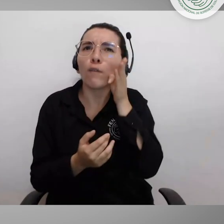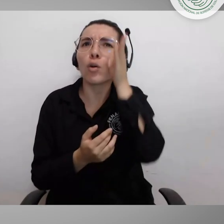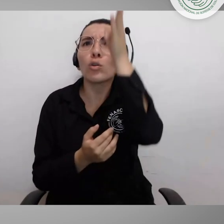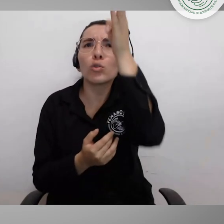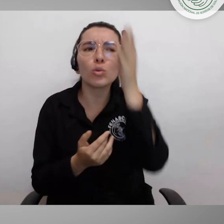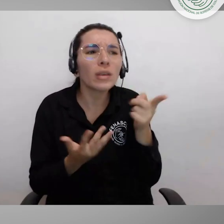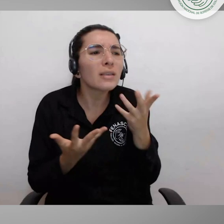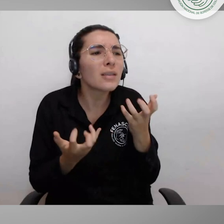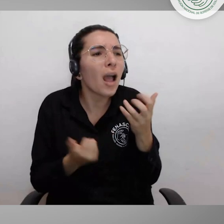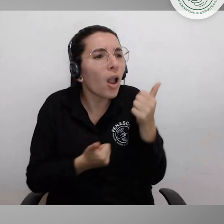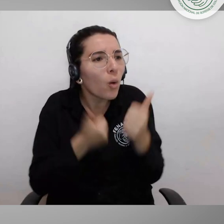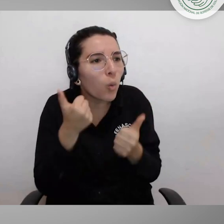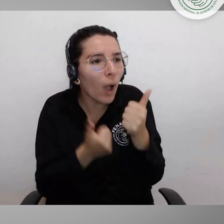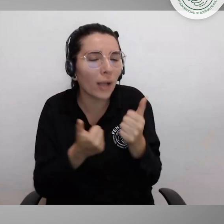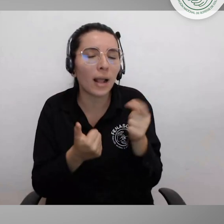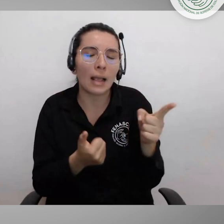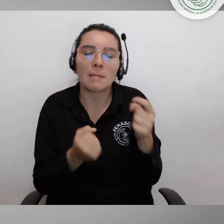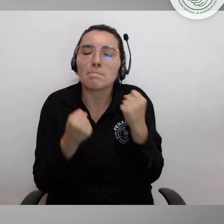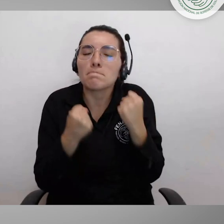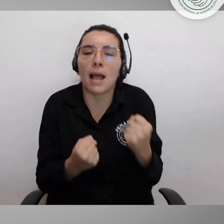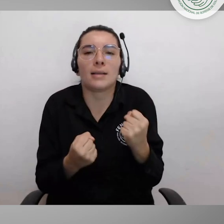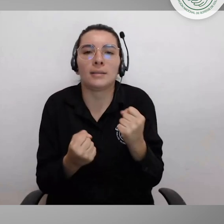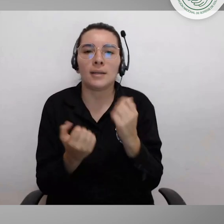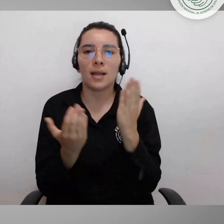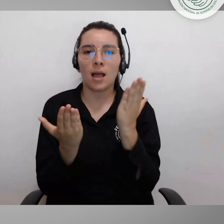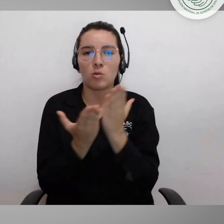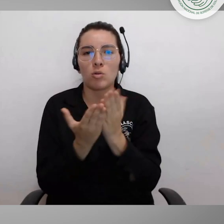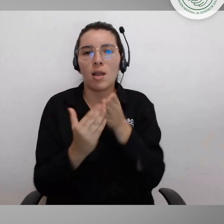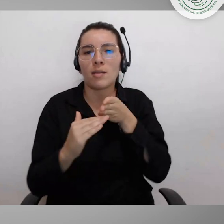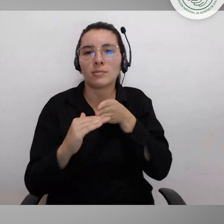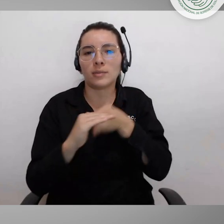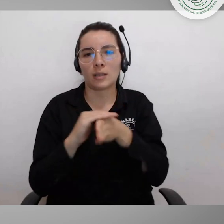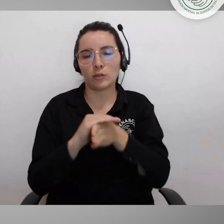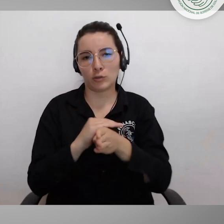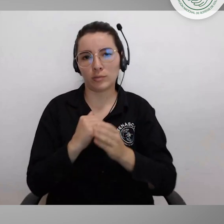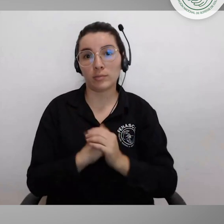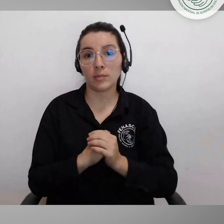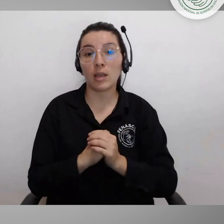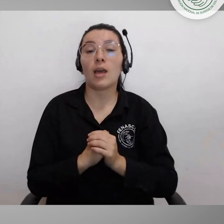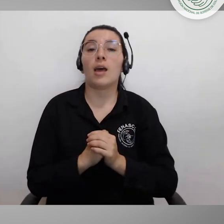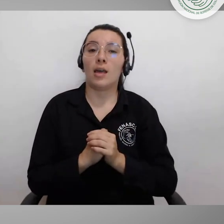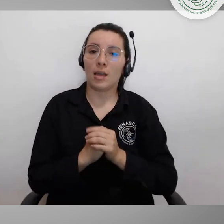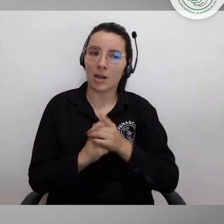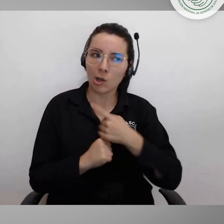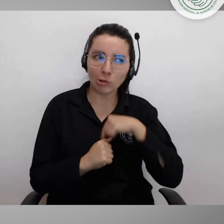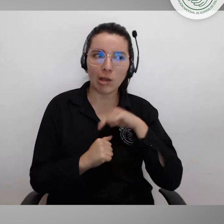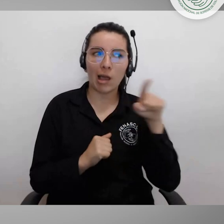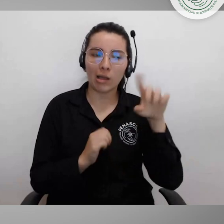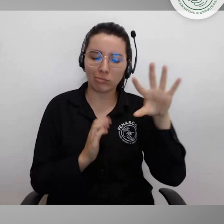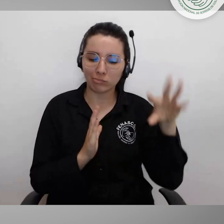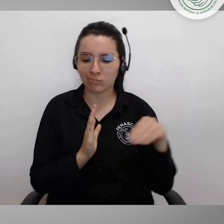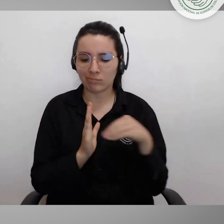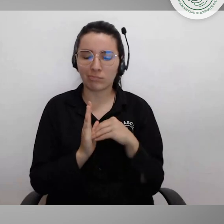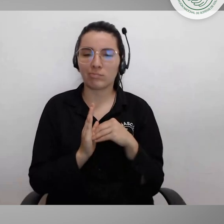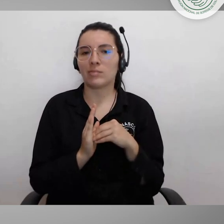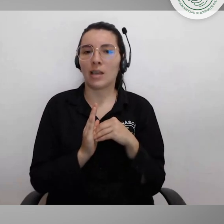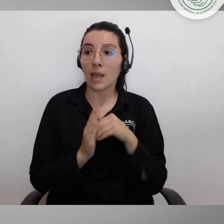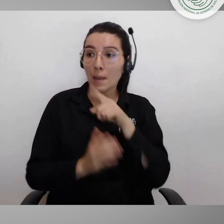sus sueños, sus esperanzas y sus aspiraciones, en términos de acceso a la